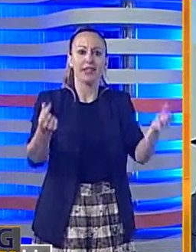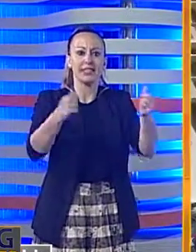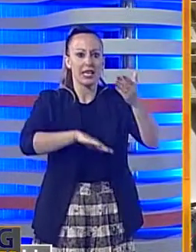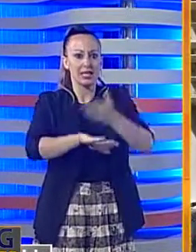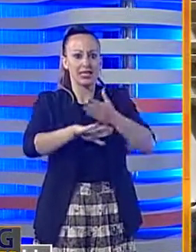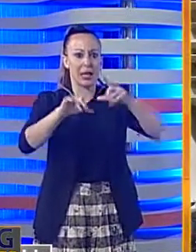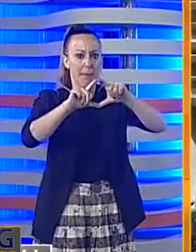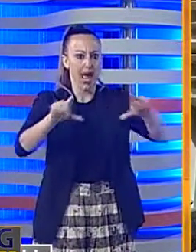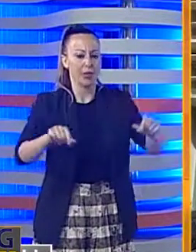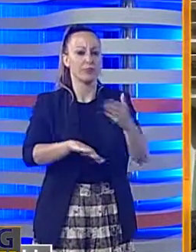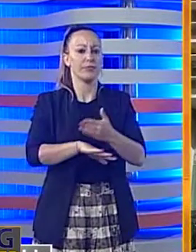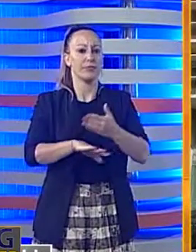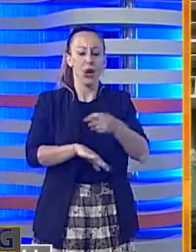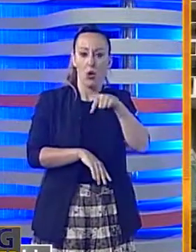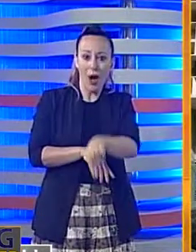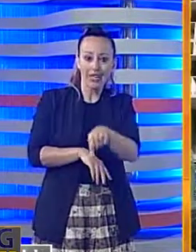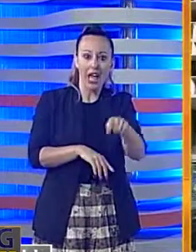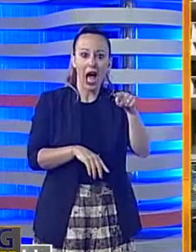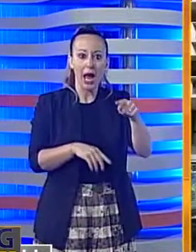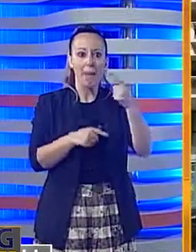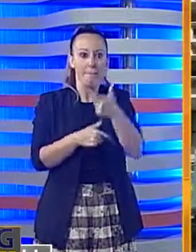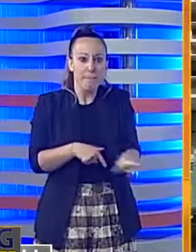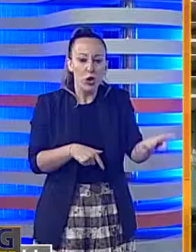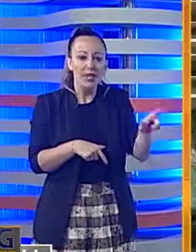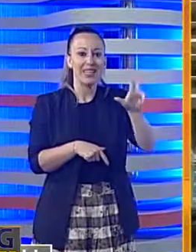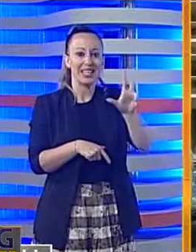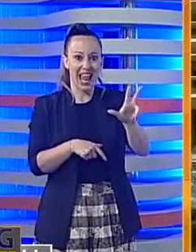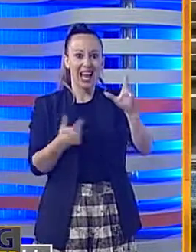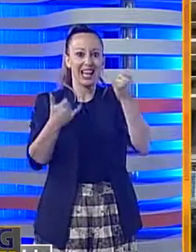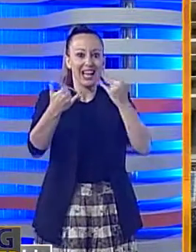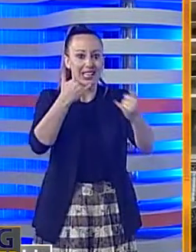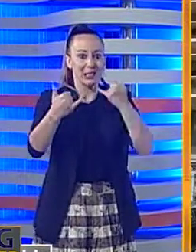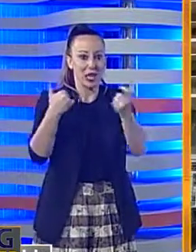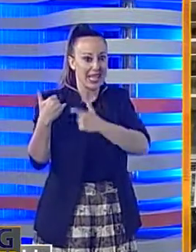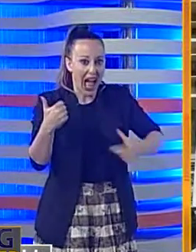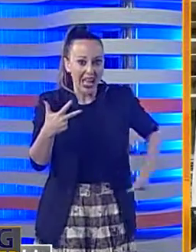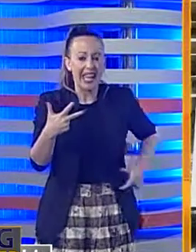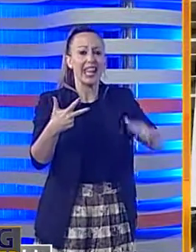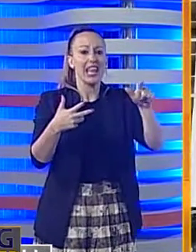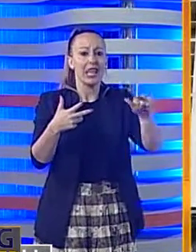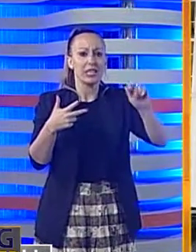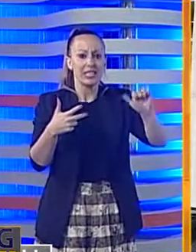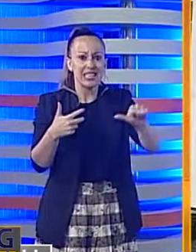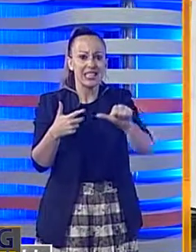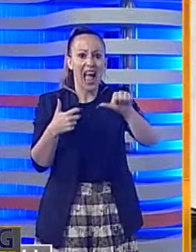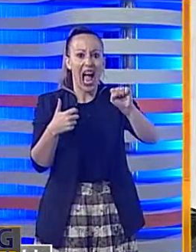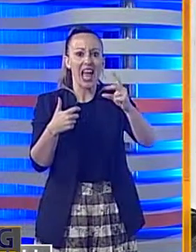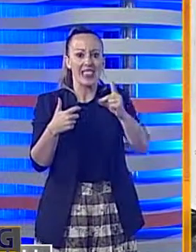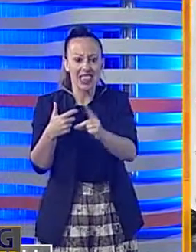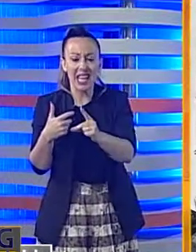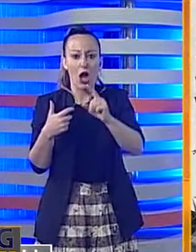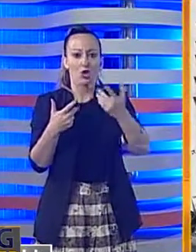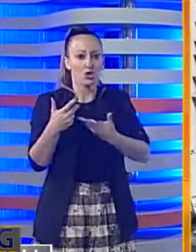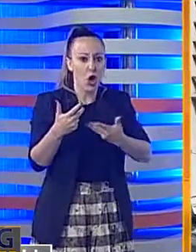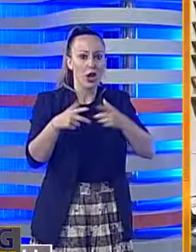dirigenti del sindacato SIAD sono stati citati a giudizio. L'avviso della citazione è stato